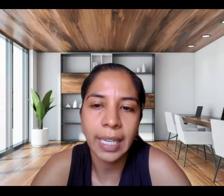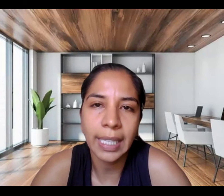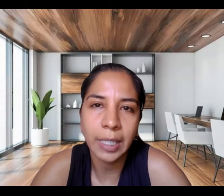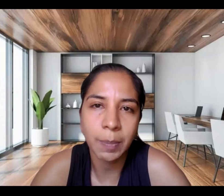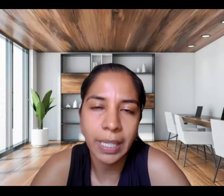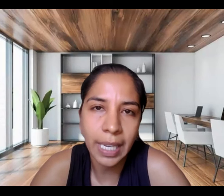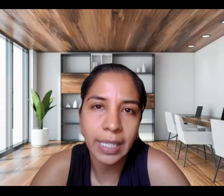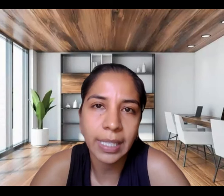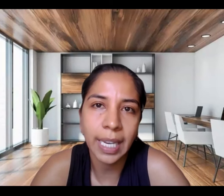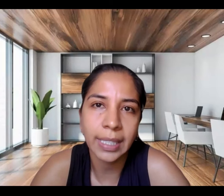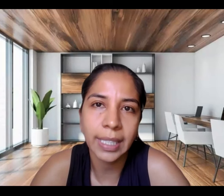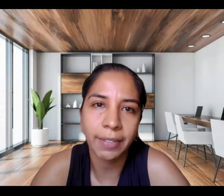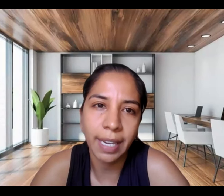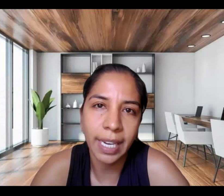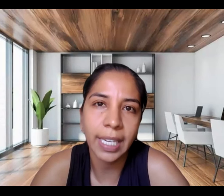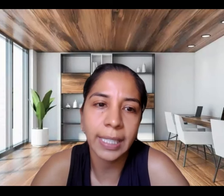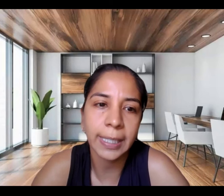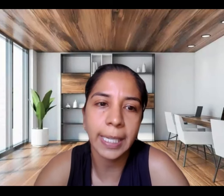la mesa las experiencias,